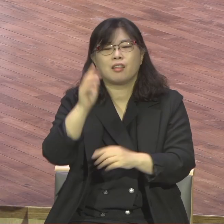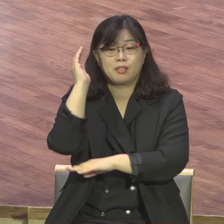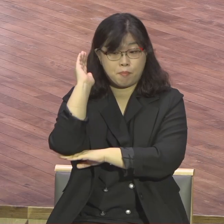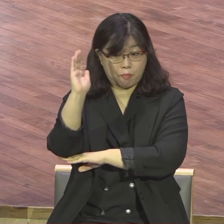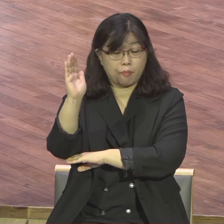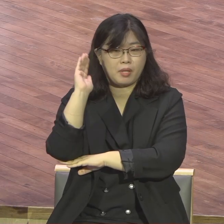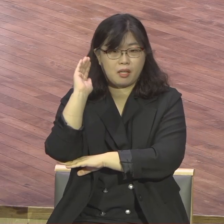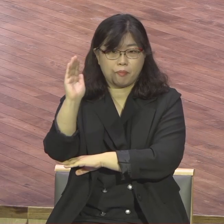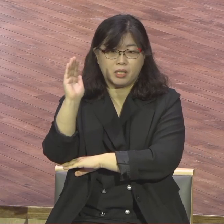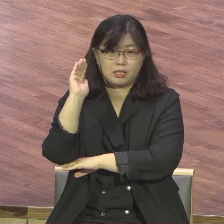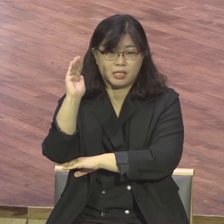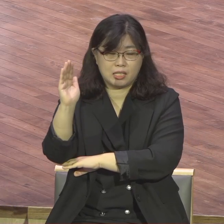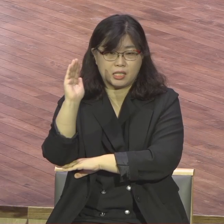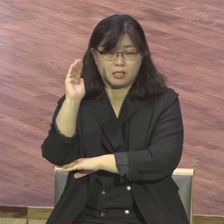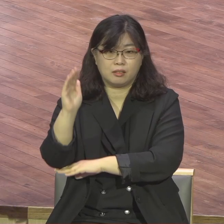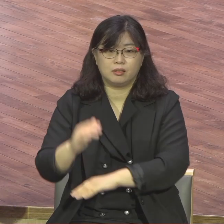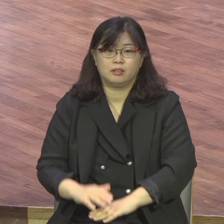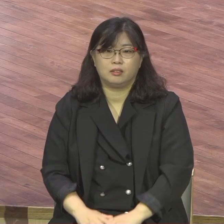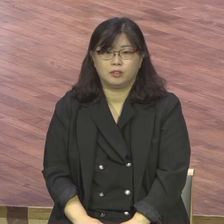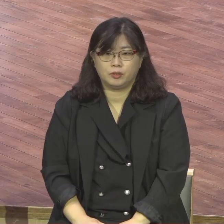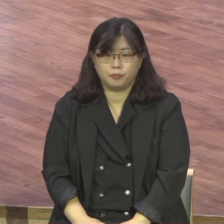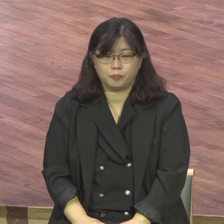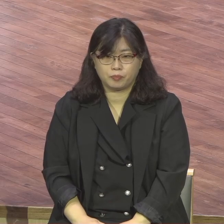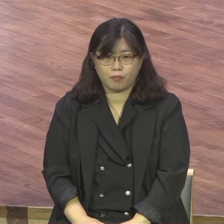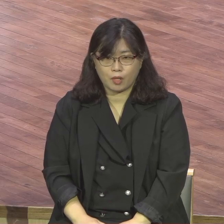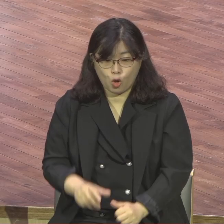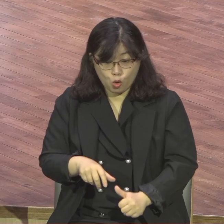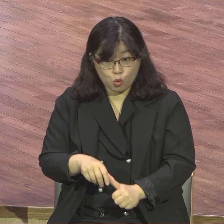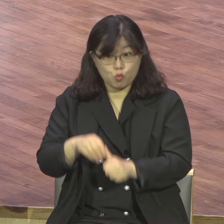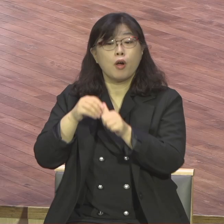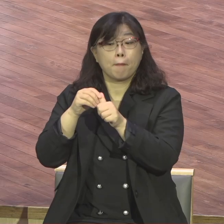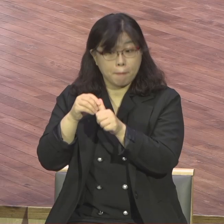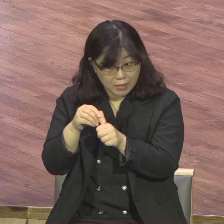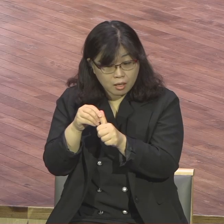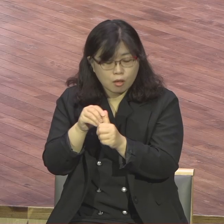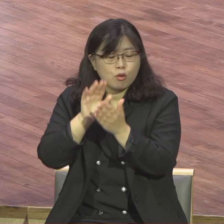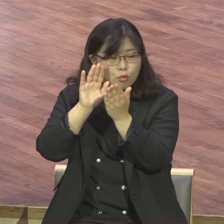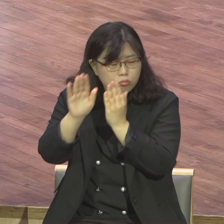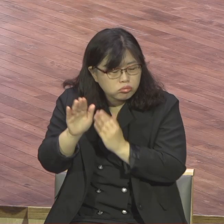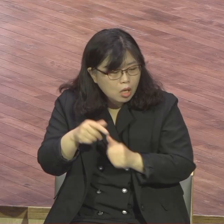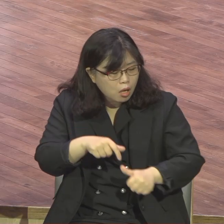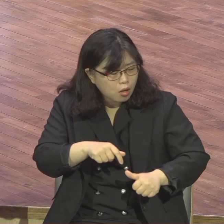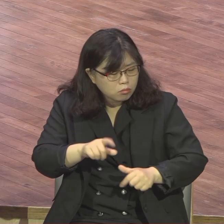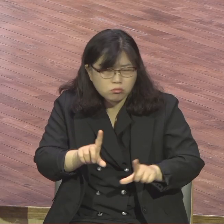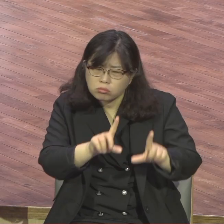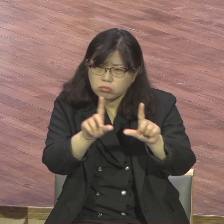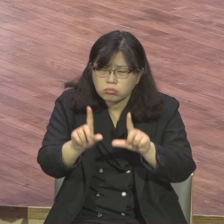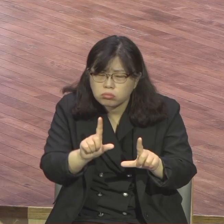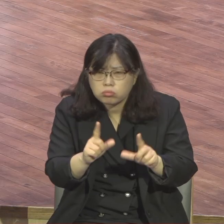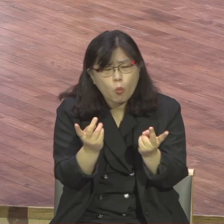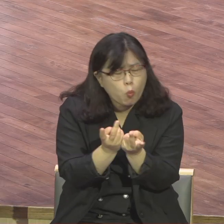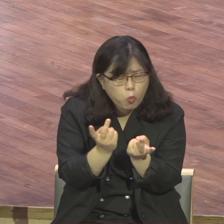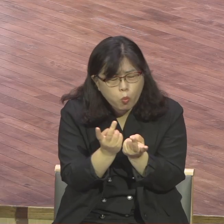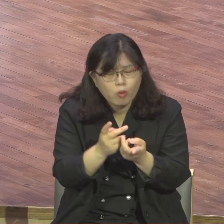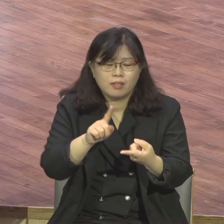구체적으로 건면을 하고 있습니다 오늘 본문인 로마드 12장을